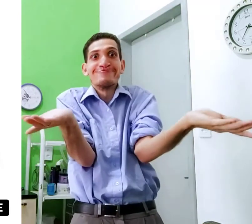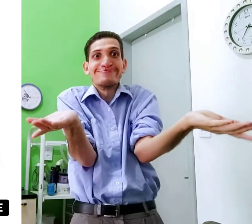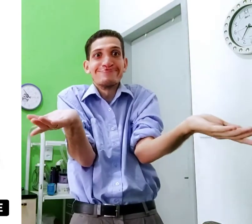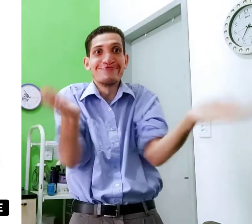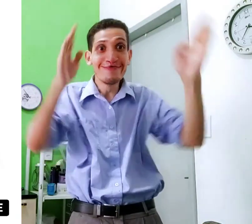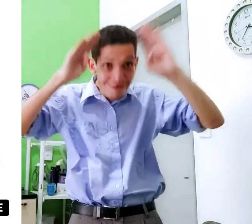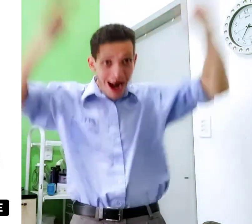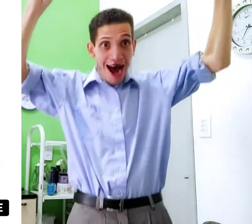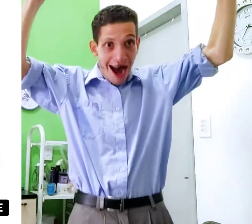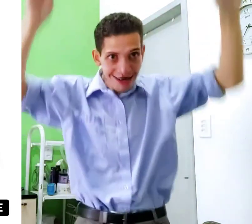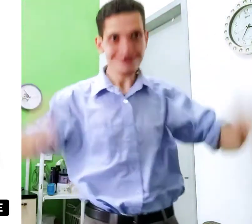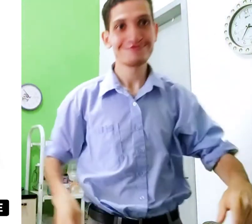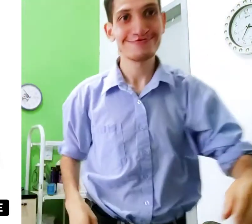conhece, né? Vamos!